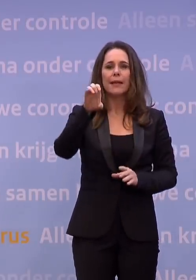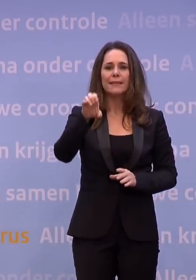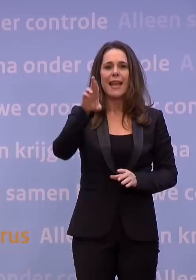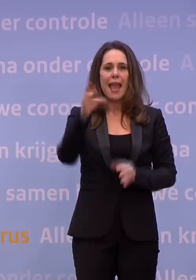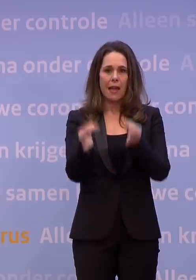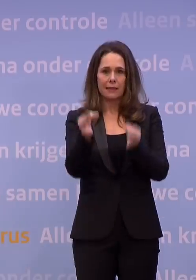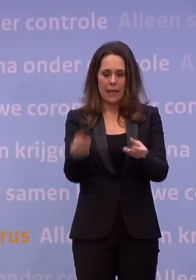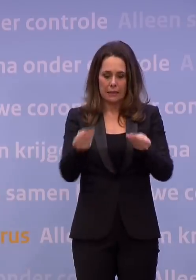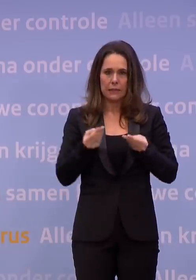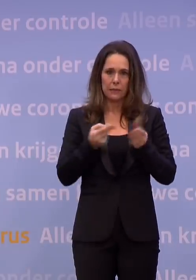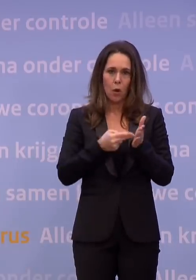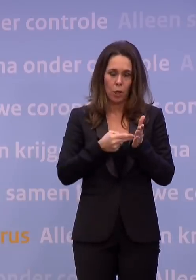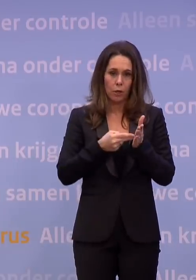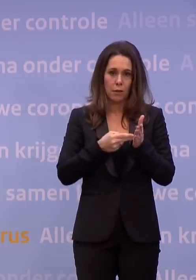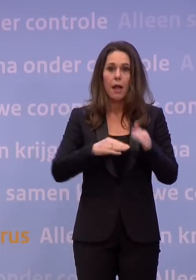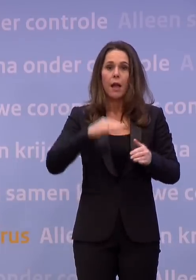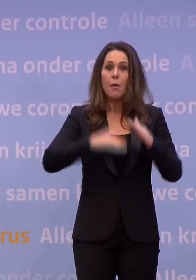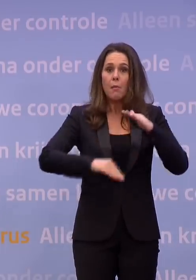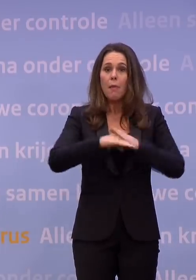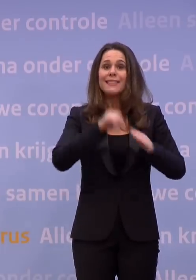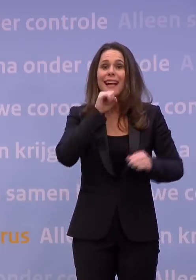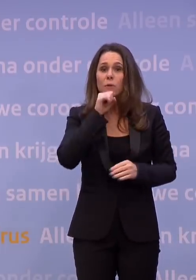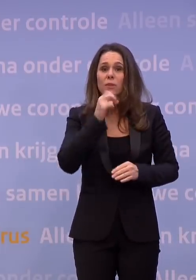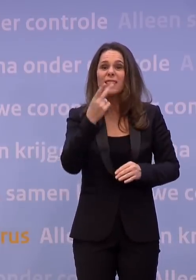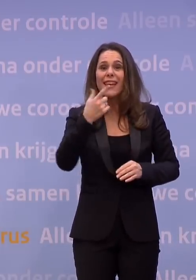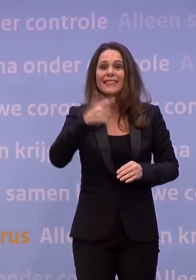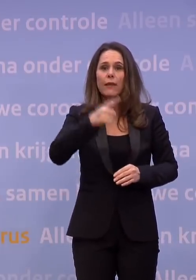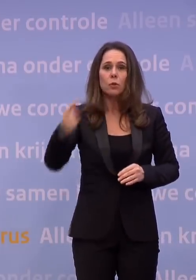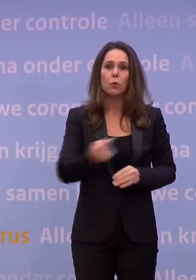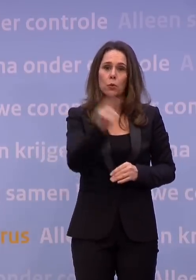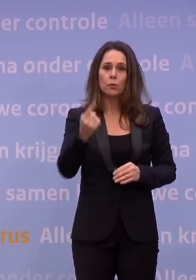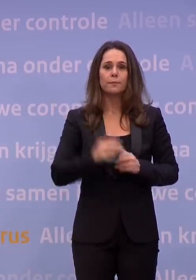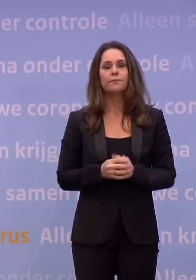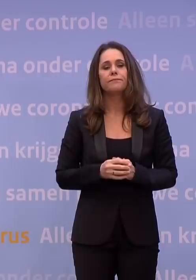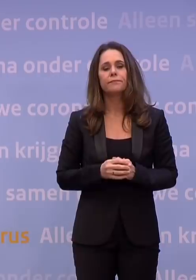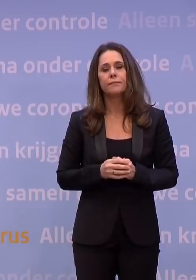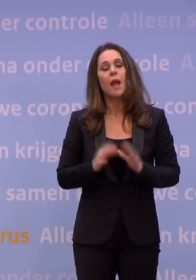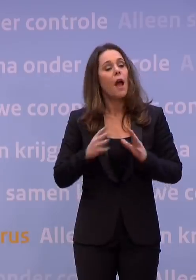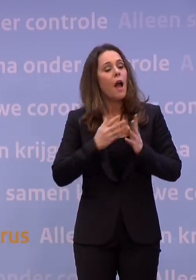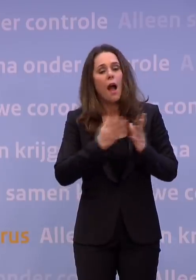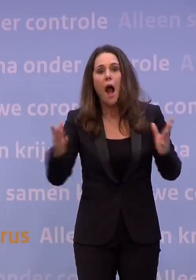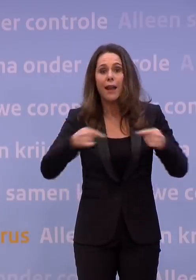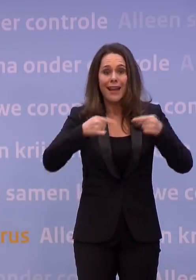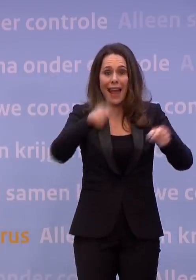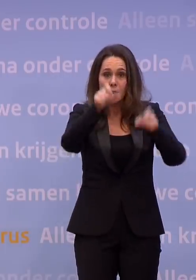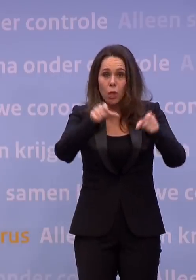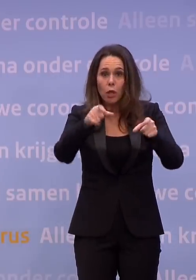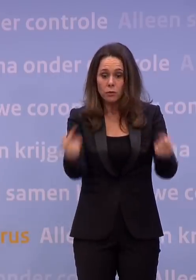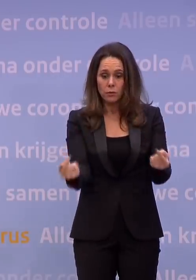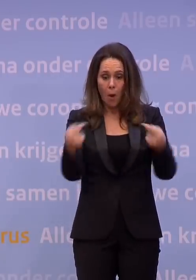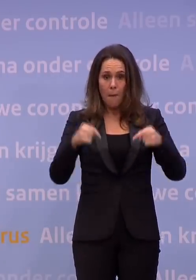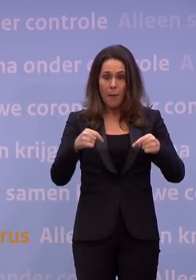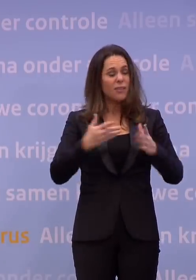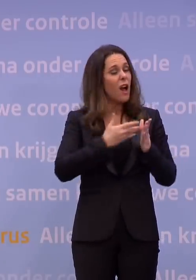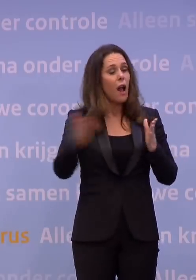die maximaal 72 uur oud is. Daar komt nu bij dat we alle reizigers uit alle landen gaan verplichten om